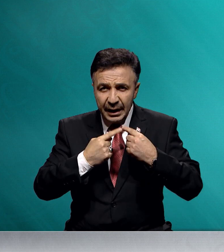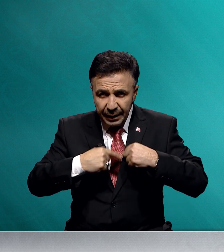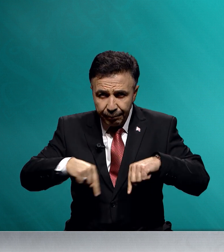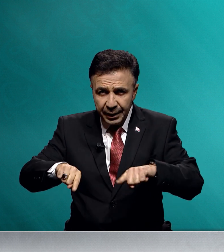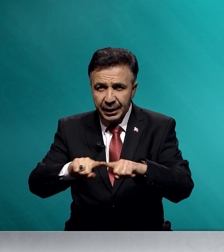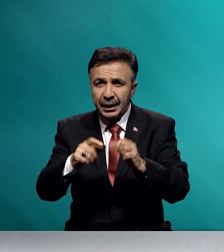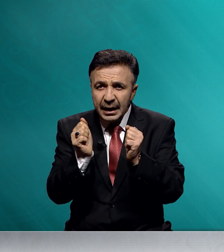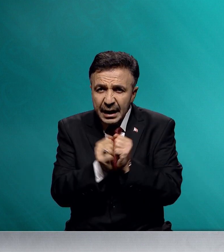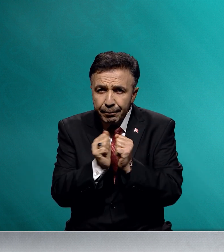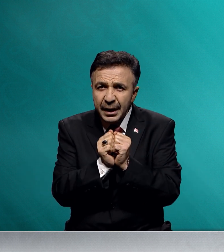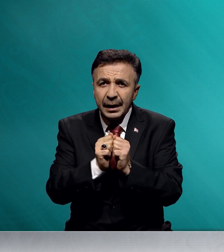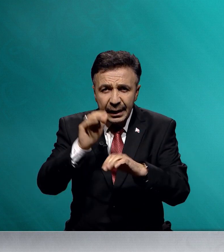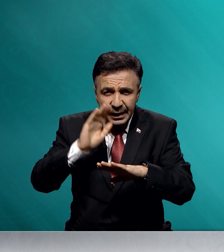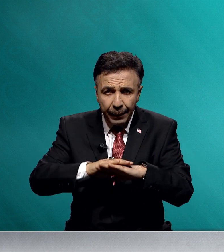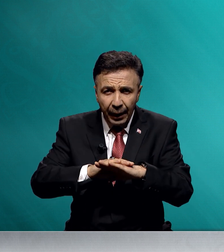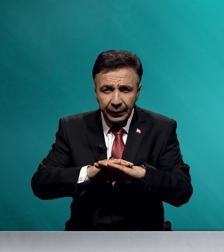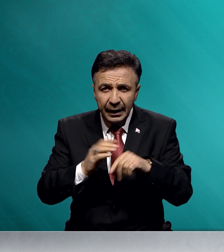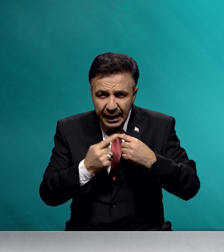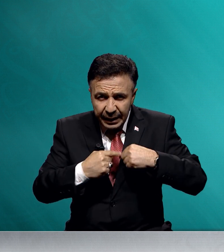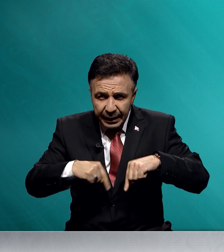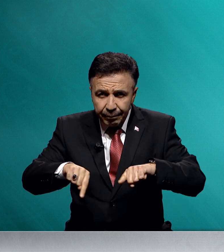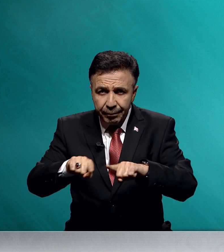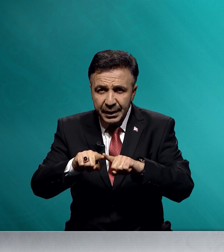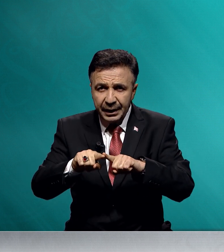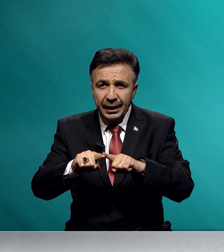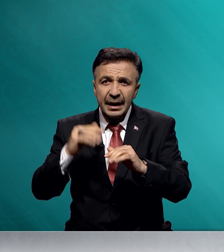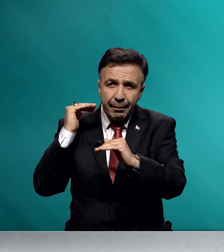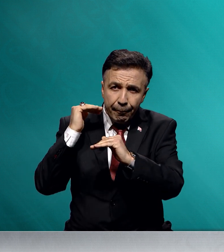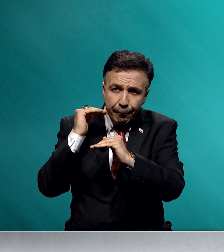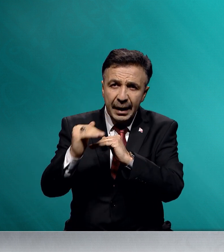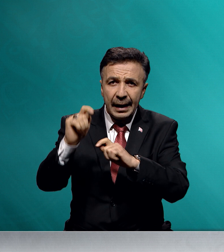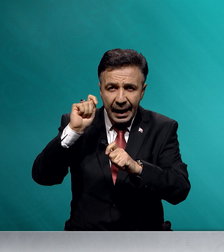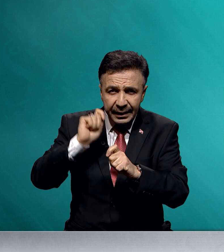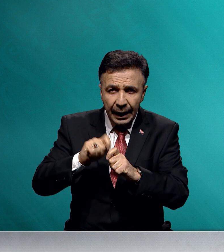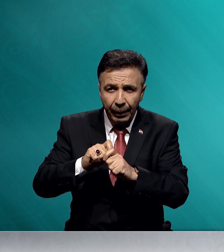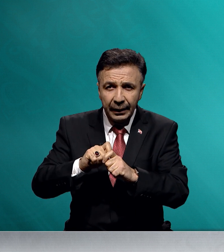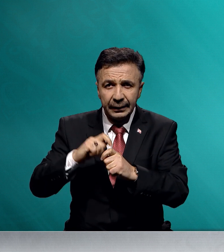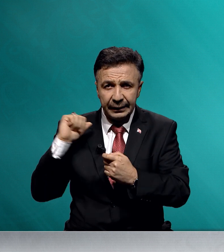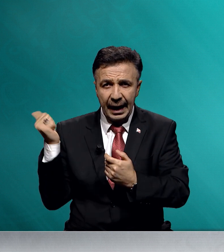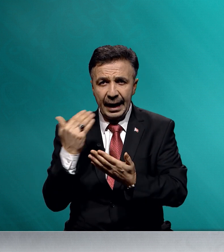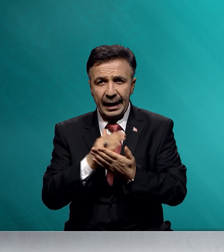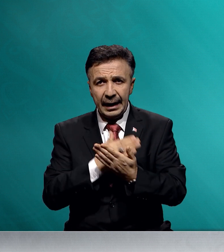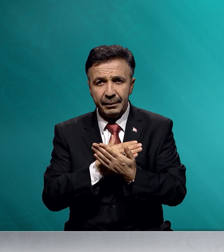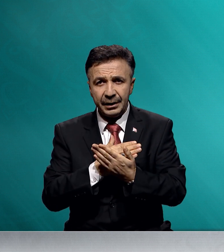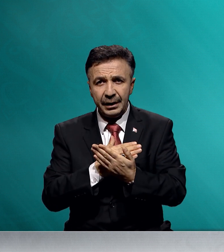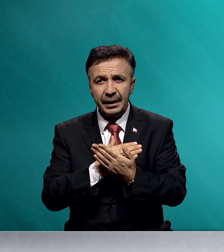bizi birlik yapan, bizi millet yapan değerlerimizin